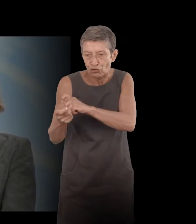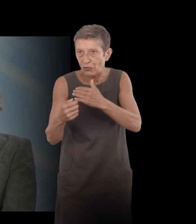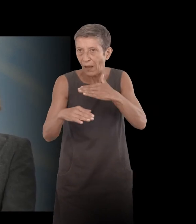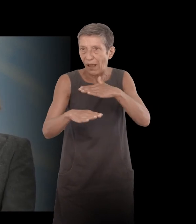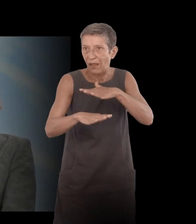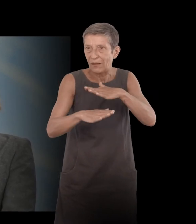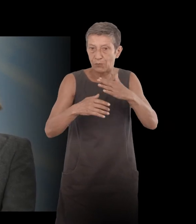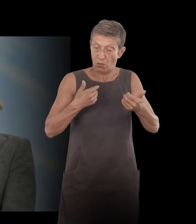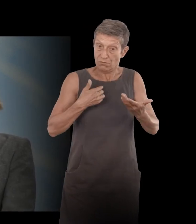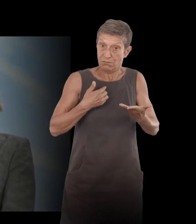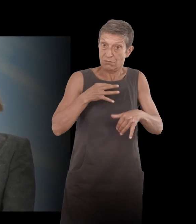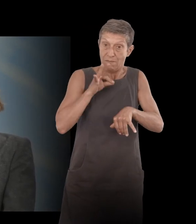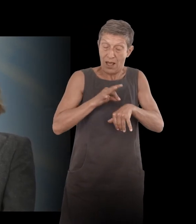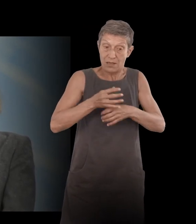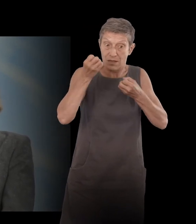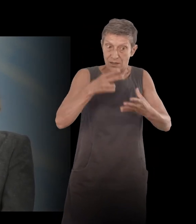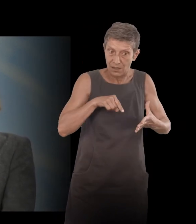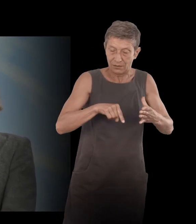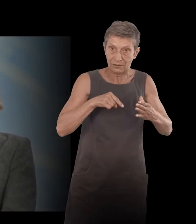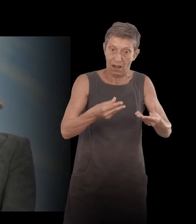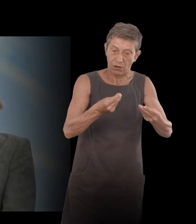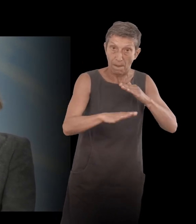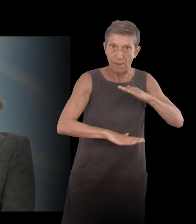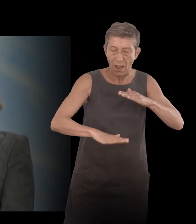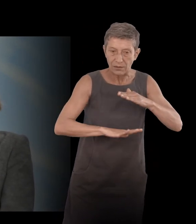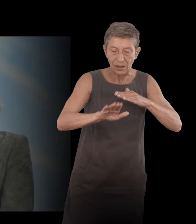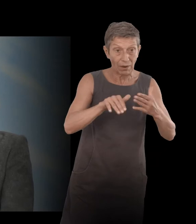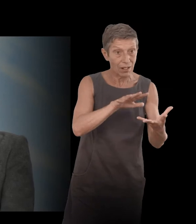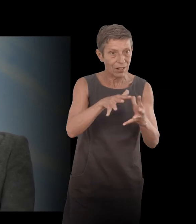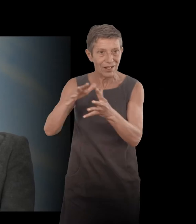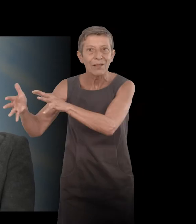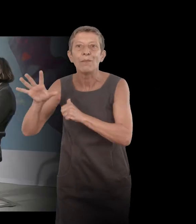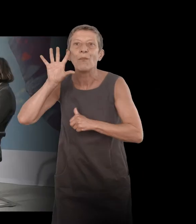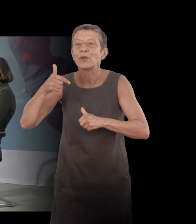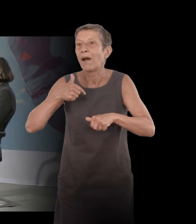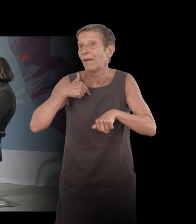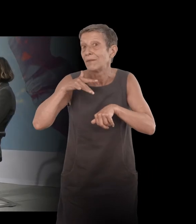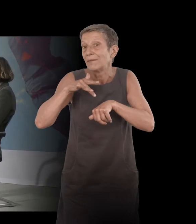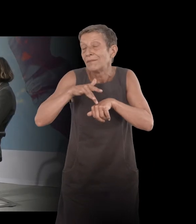'expérience de la maladie, mais en même temps, c'est pour ça que je dis que j'ai fait une enquête en sciences sociales sur moi-même, j'avais mes archives,